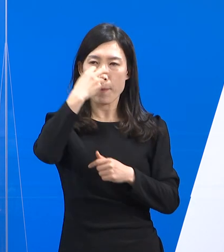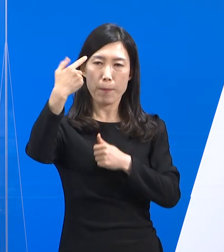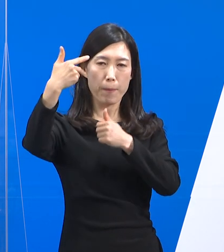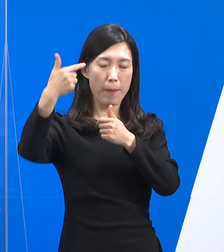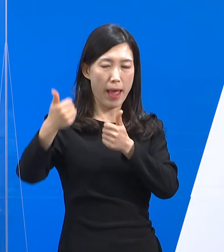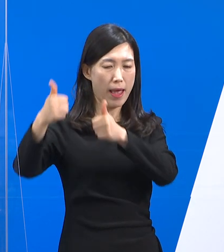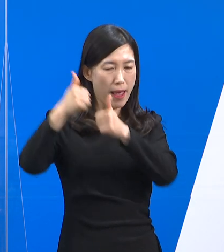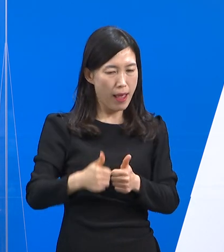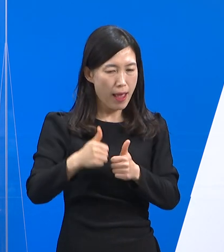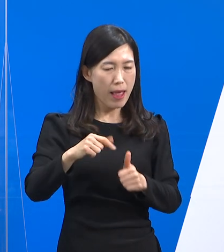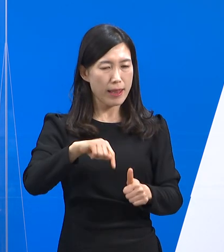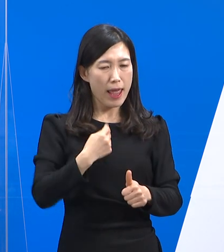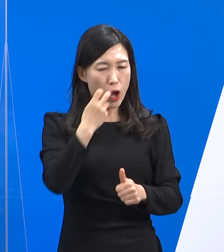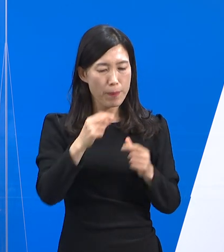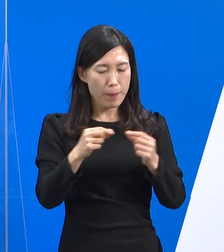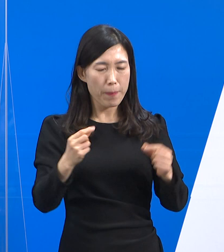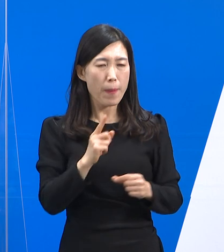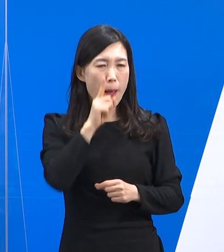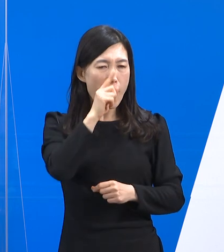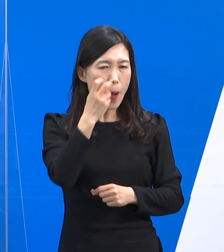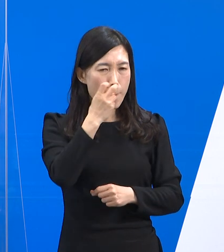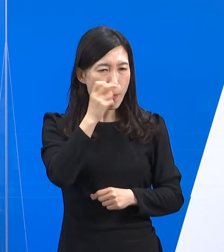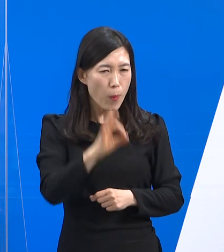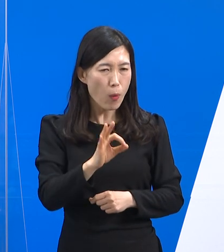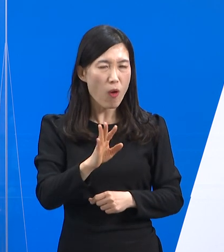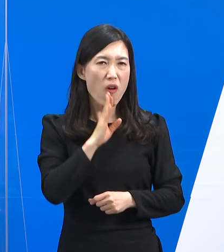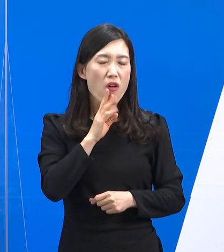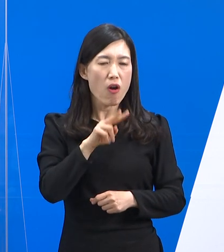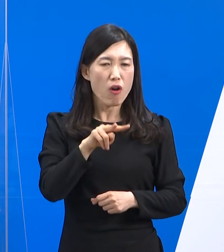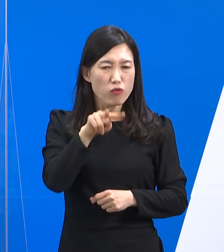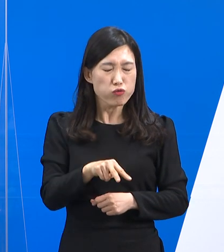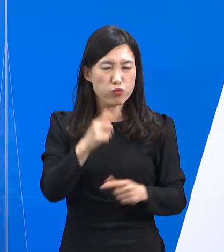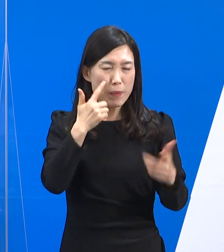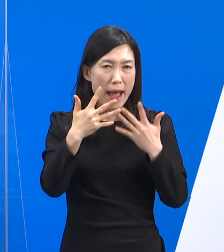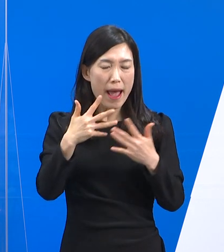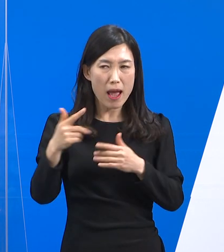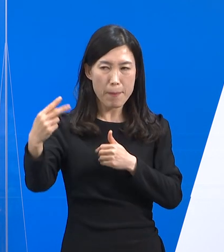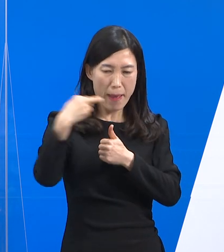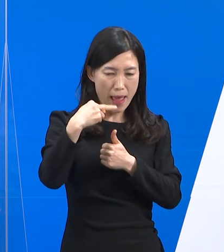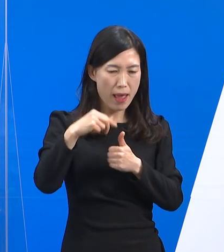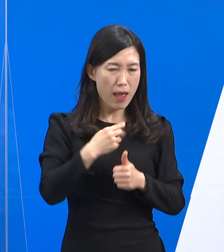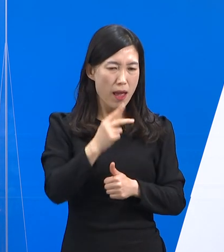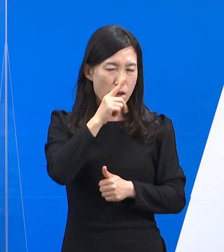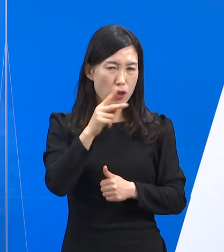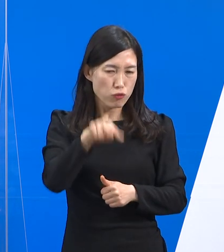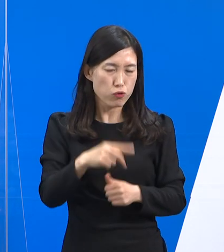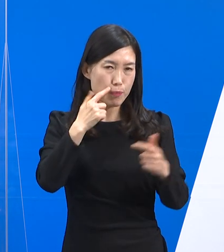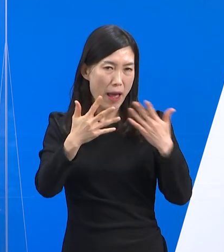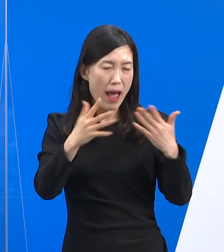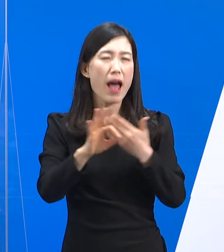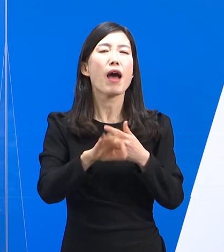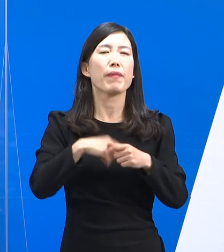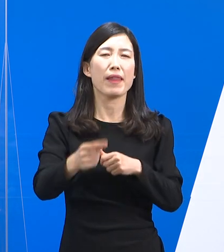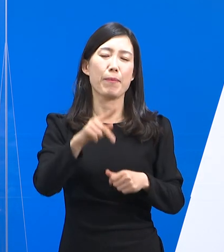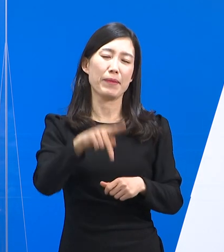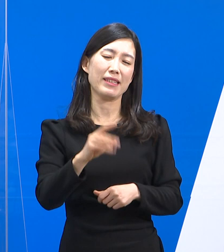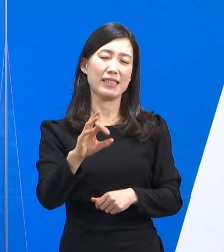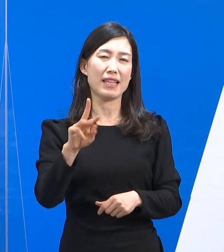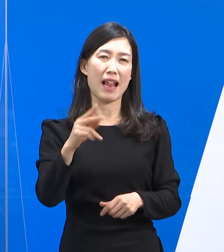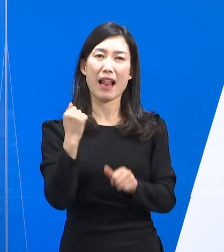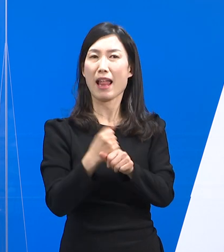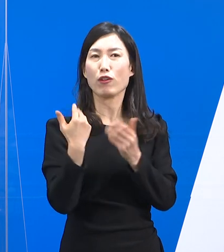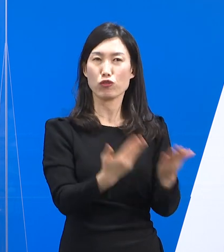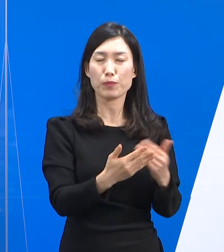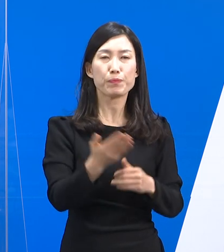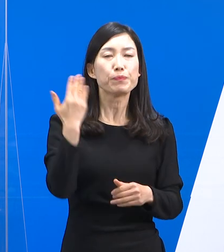항원검사를 실시하고 양성인 경우에 한해 PCR검사를 받을 수 있습니다. 선제적으로 지난 1월